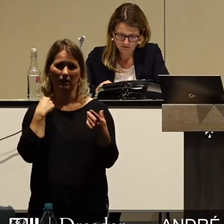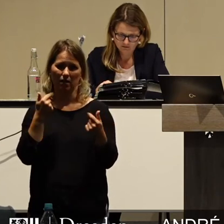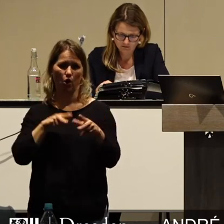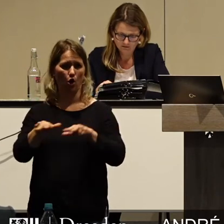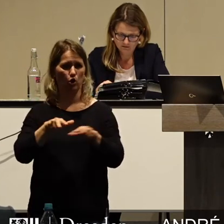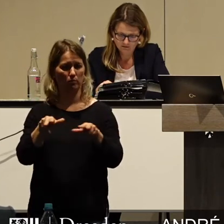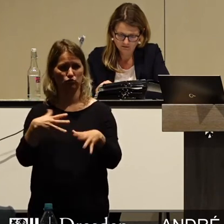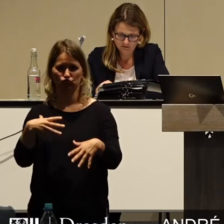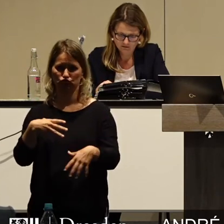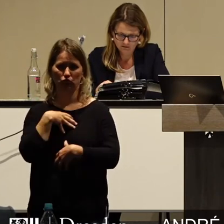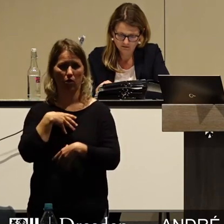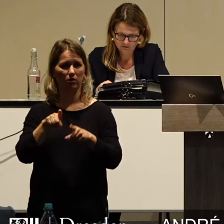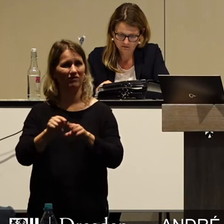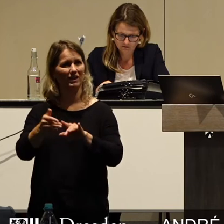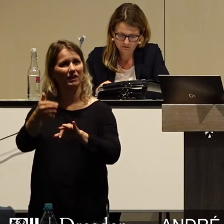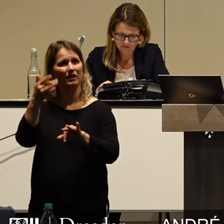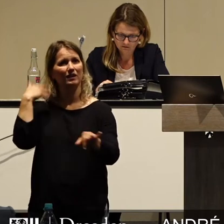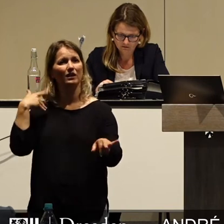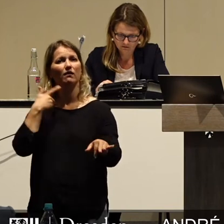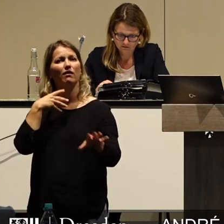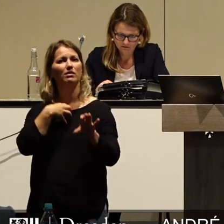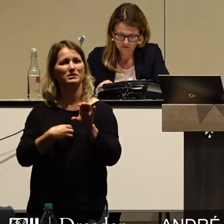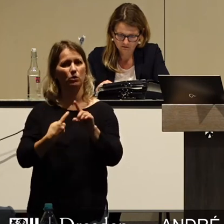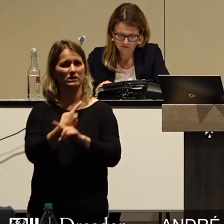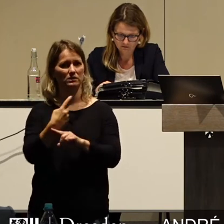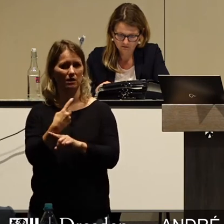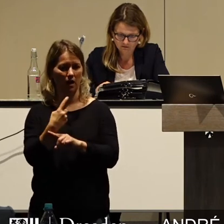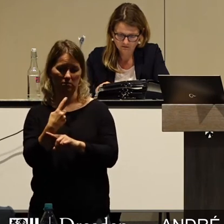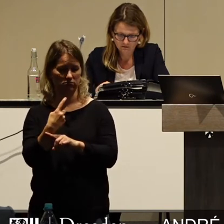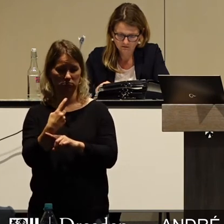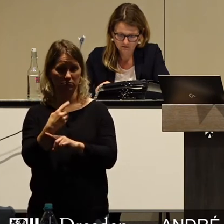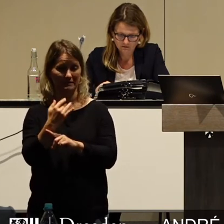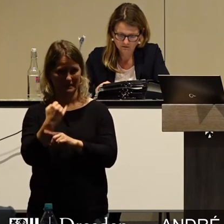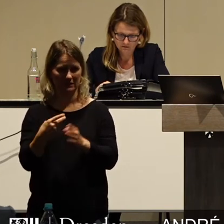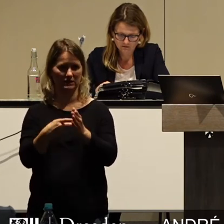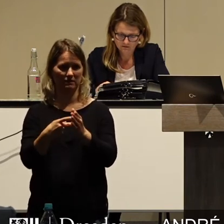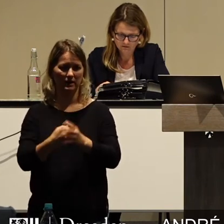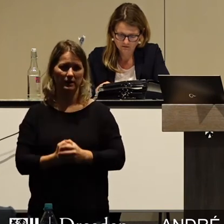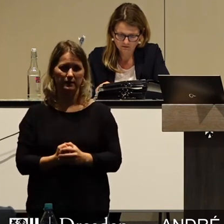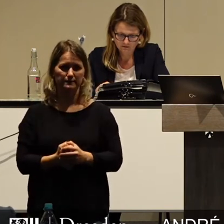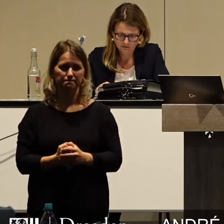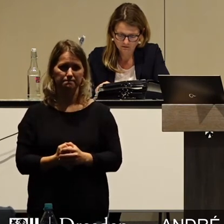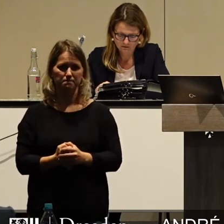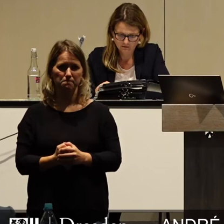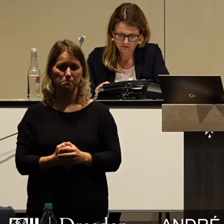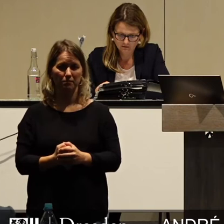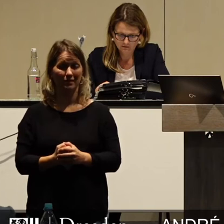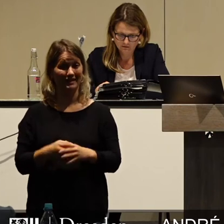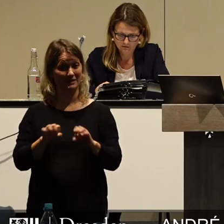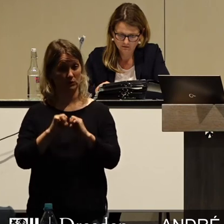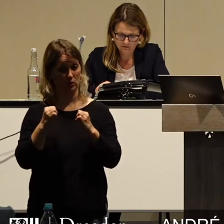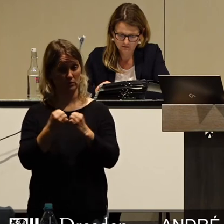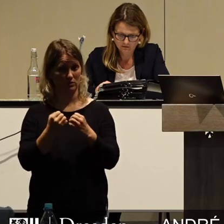Depression nicht mehr gegeben hat. Meine Damen und Herren, angesichts dieser außergewöhnlichen